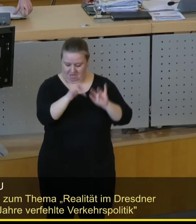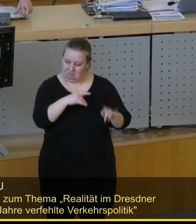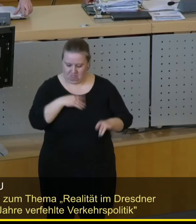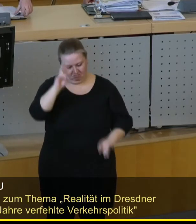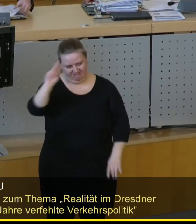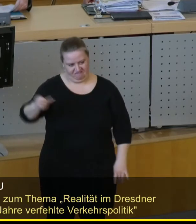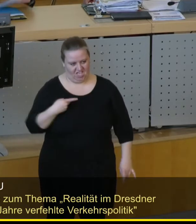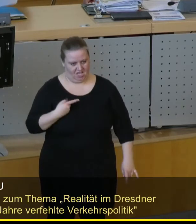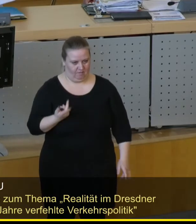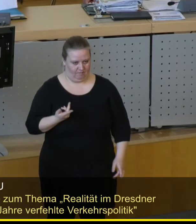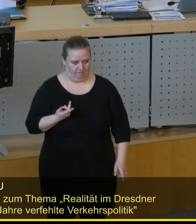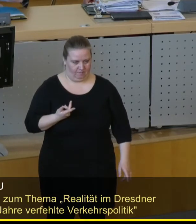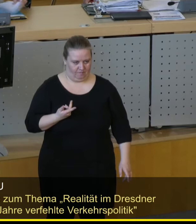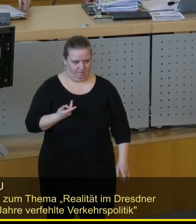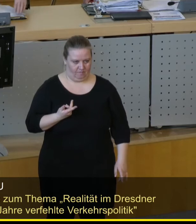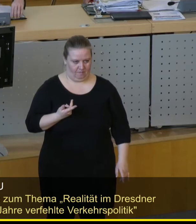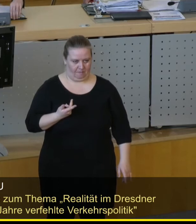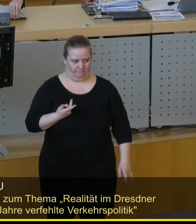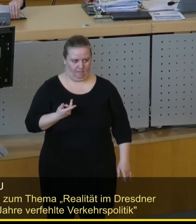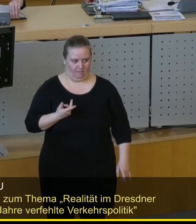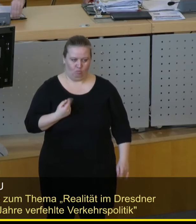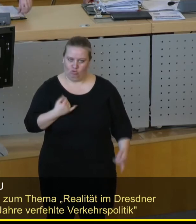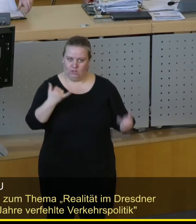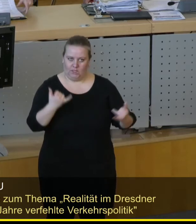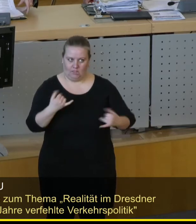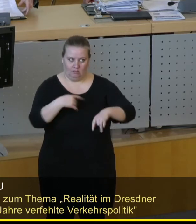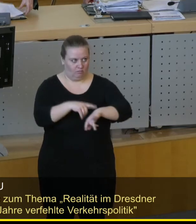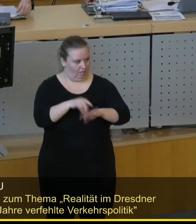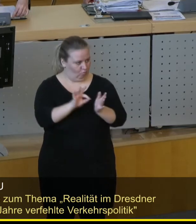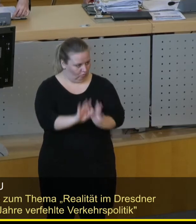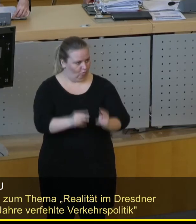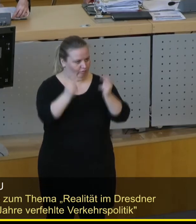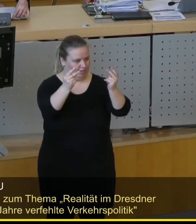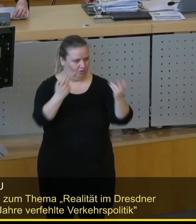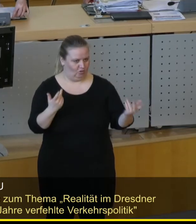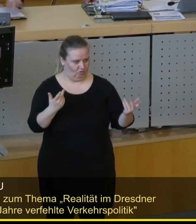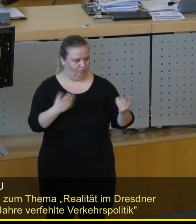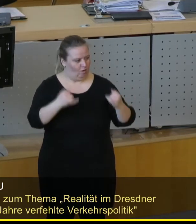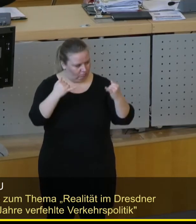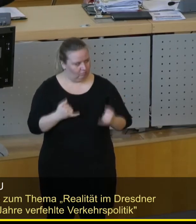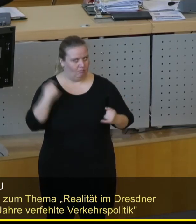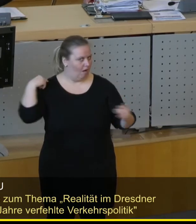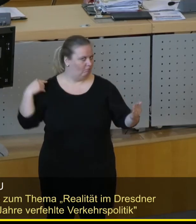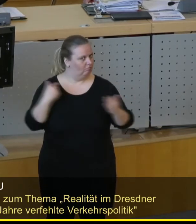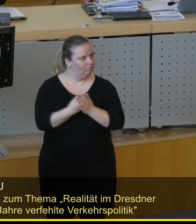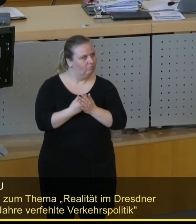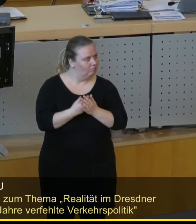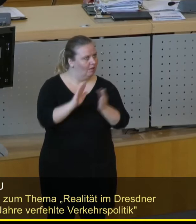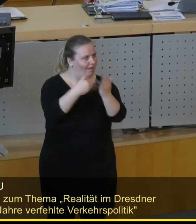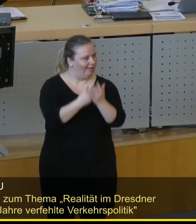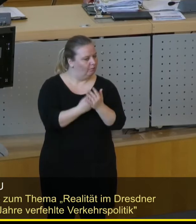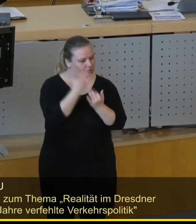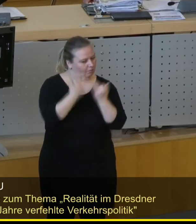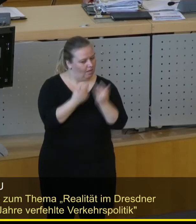Holger Zastrow. Und der Zeitpunkt ist auch sehr günstig, um hier Bilanz zu ziehen in dieser Stadt